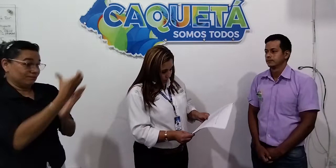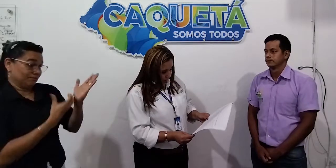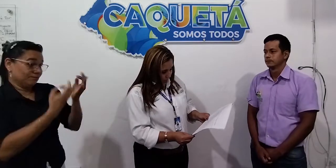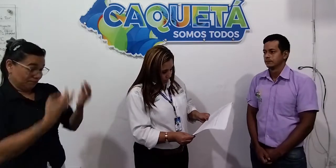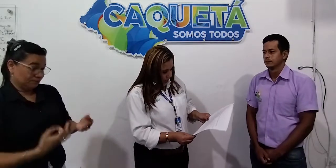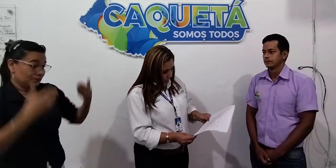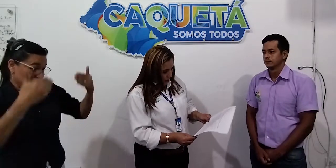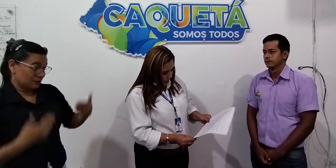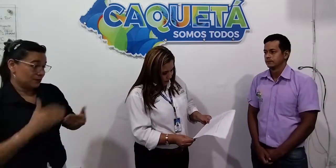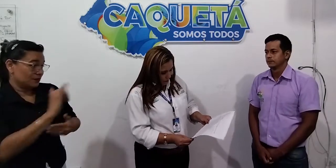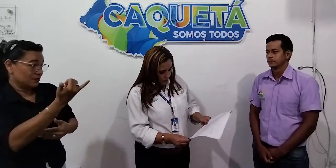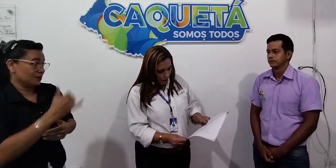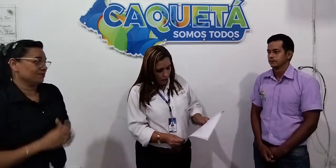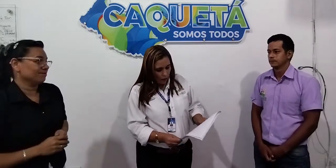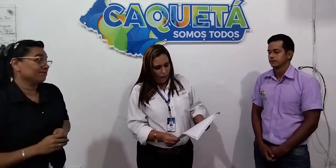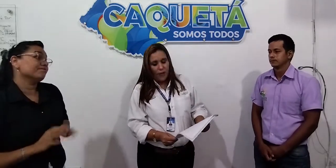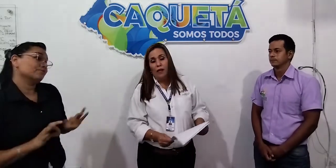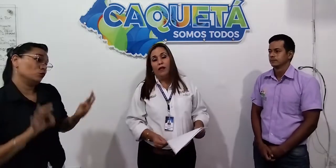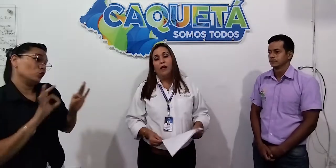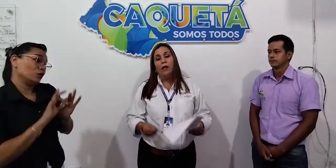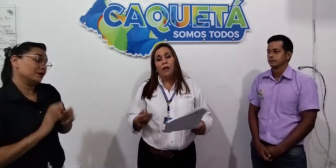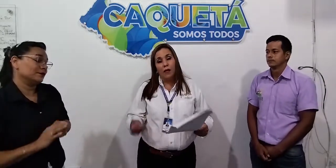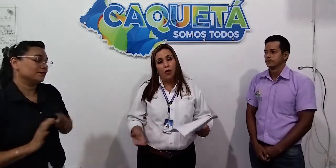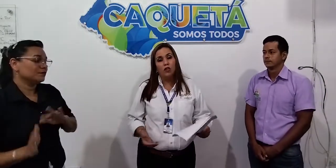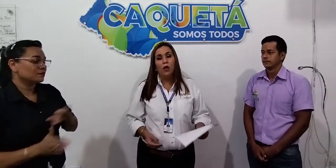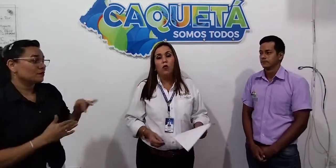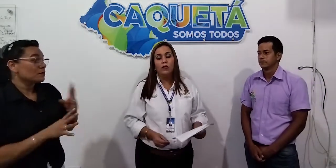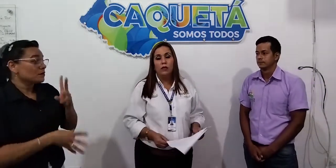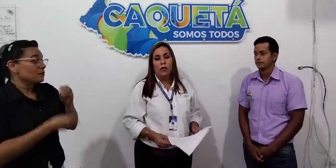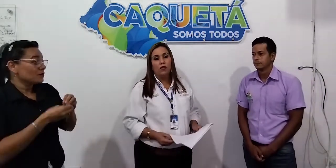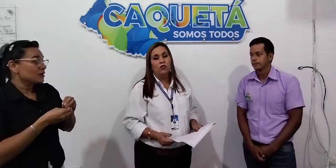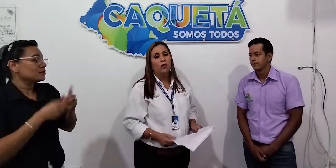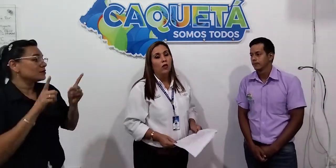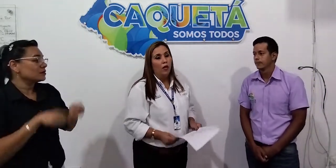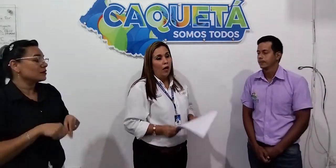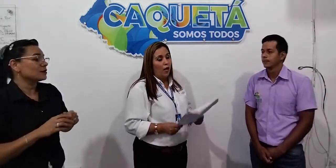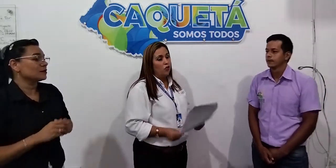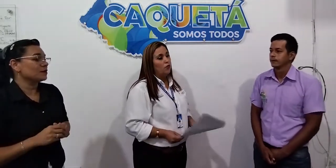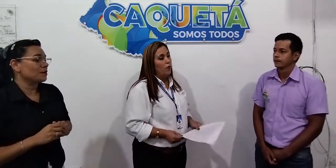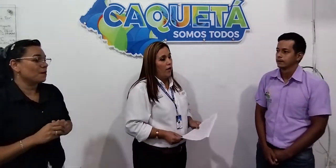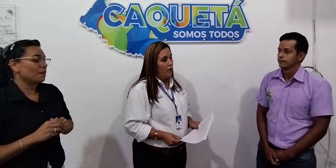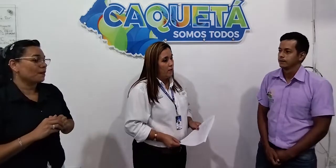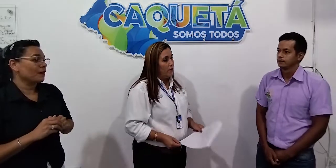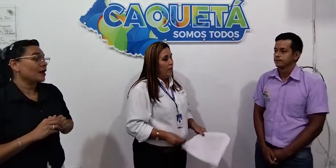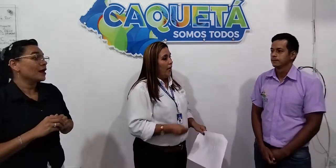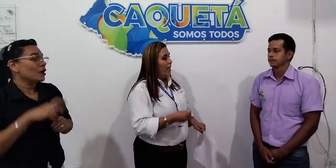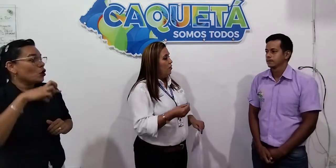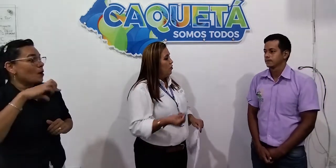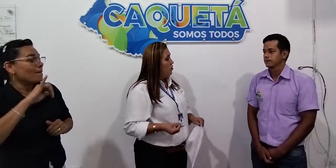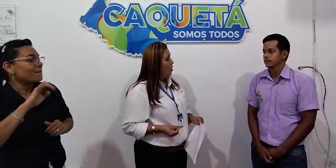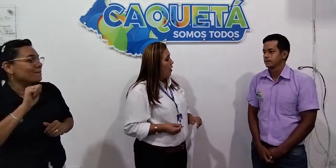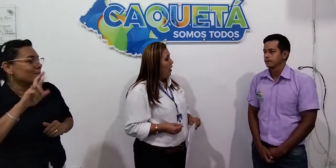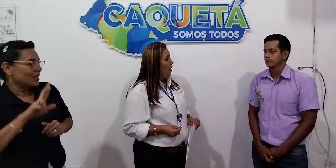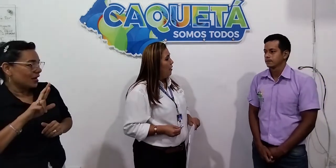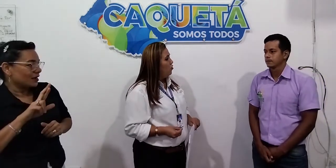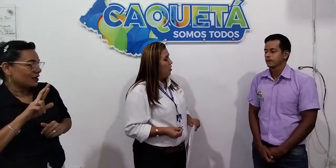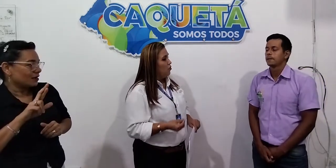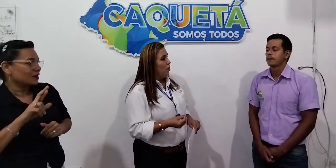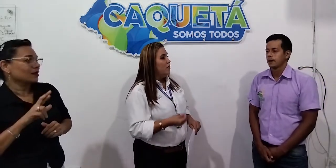Y así también los ajustes a los FLEAR. Ellos nos ayudan